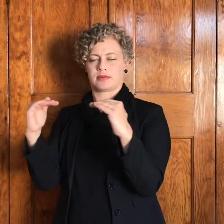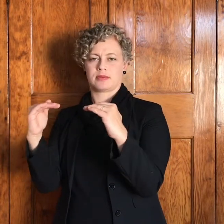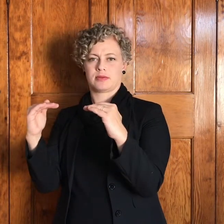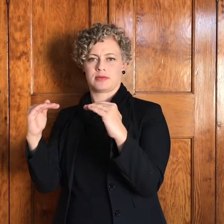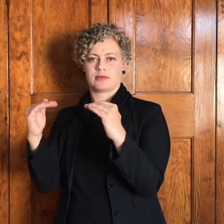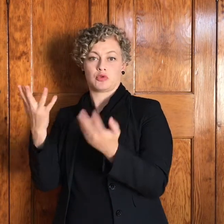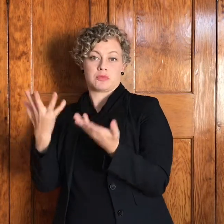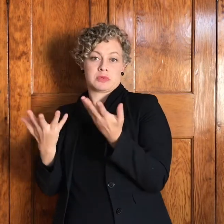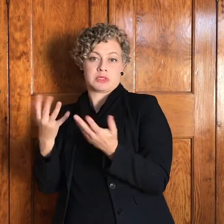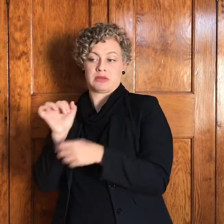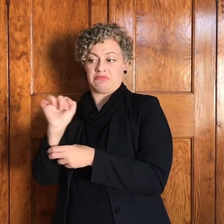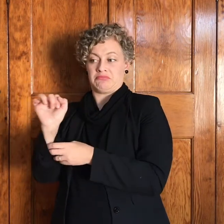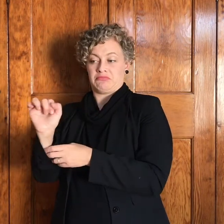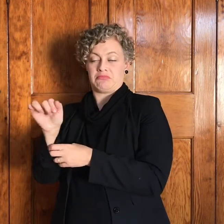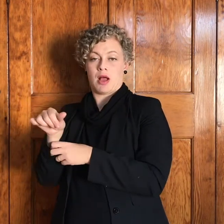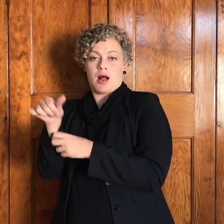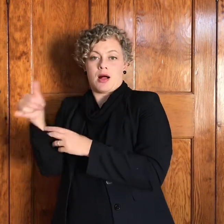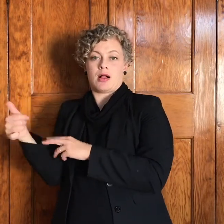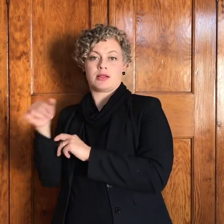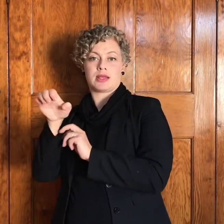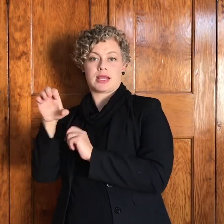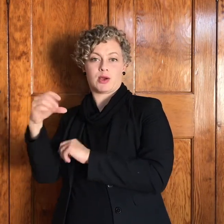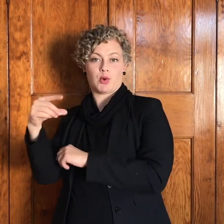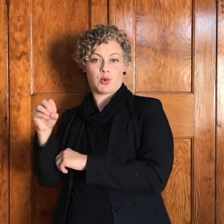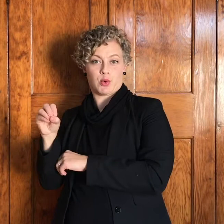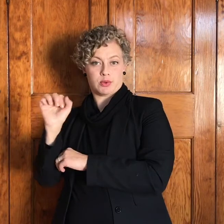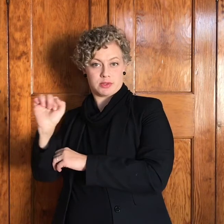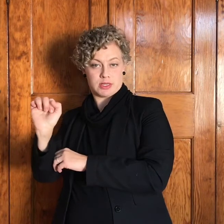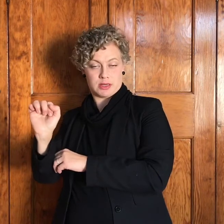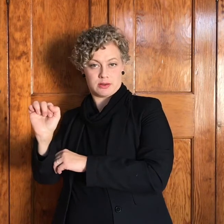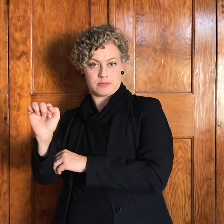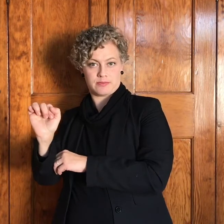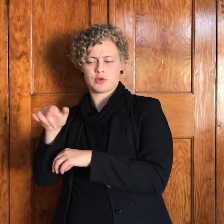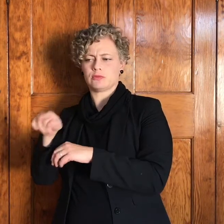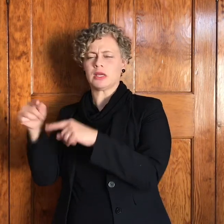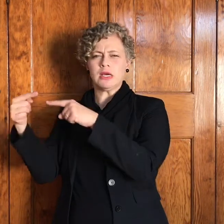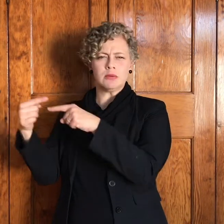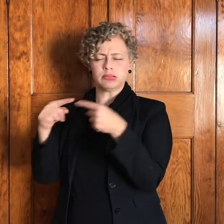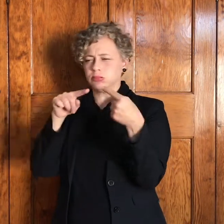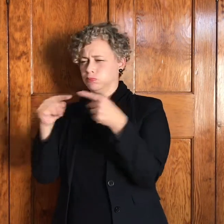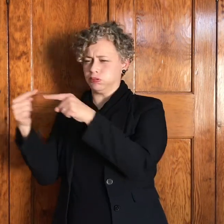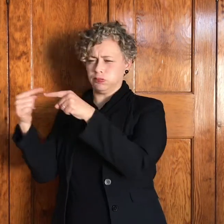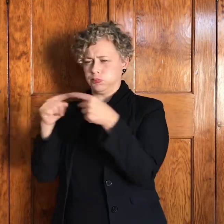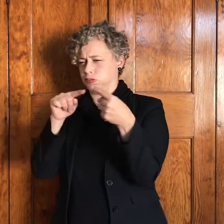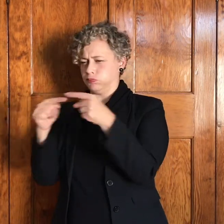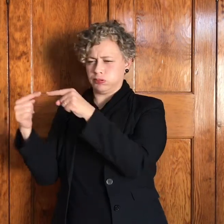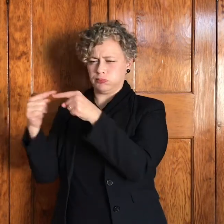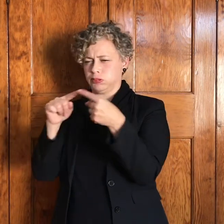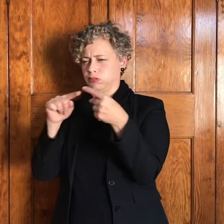onbeslis die lekker ding is die hoefglad nie keuze te maak uit die klomp goed wat ek genoem het